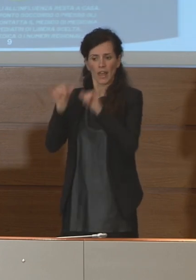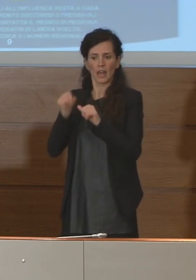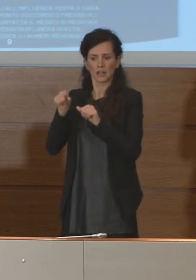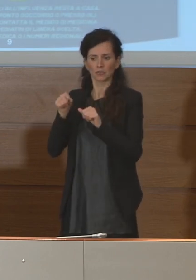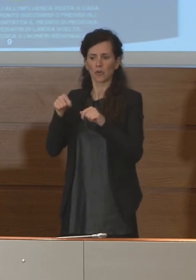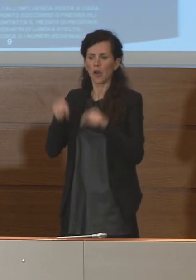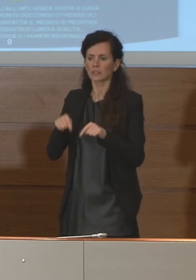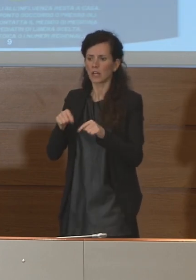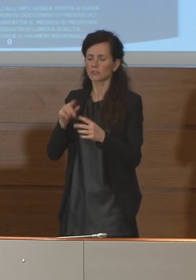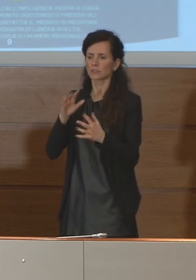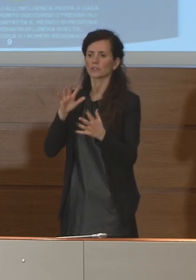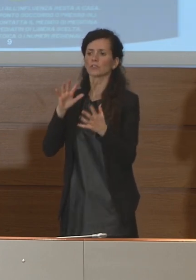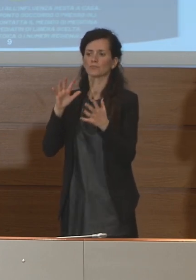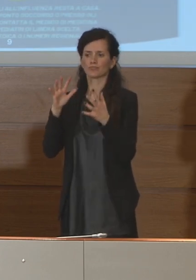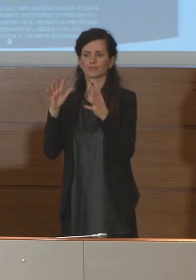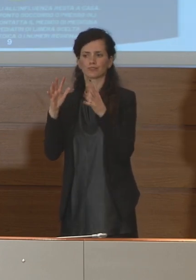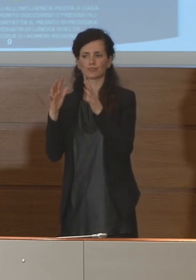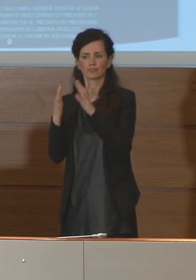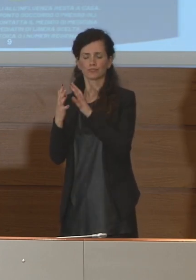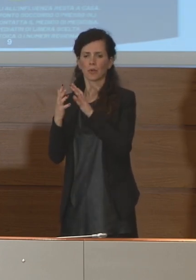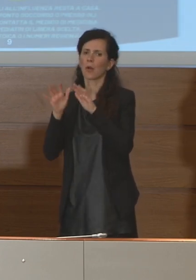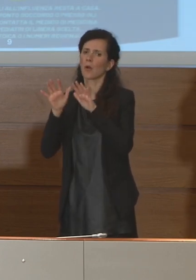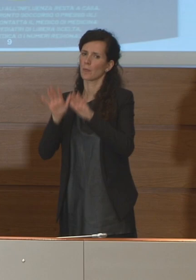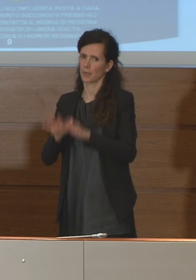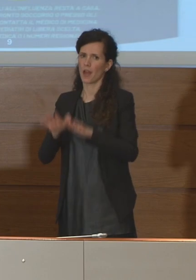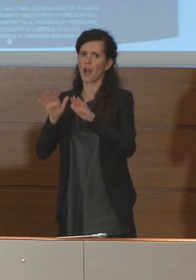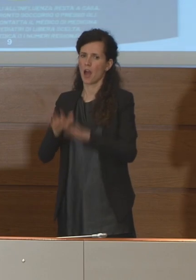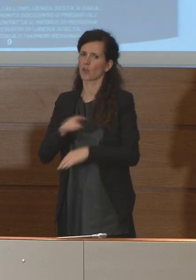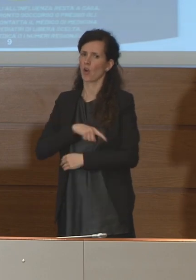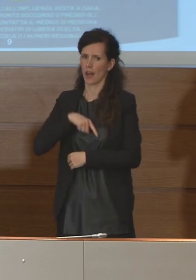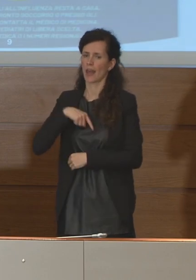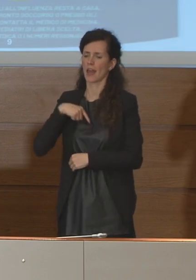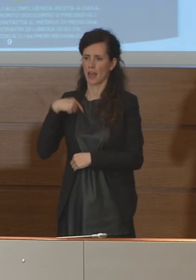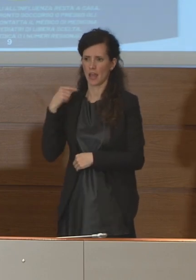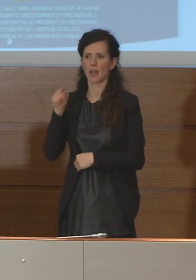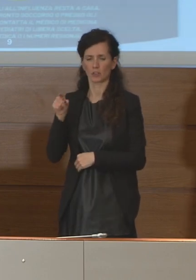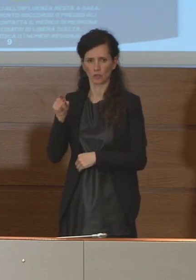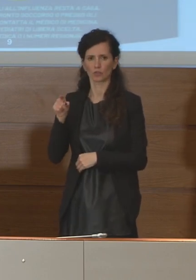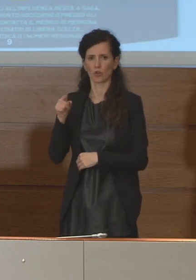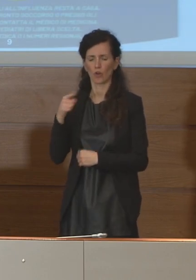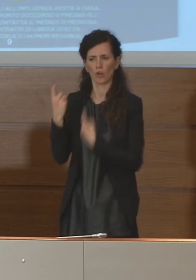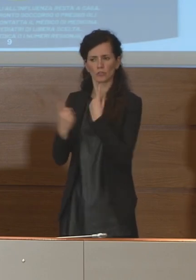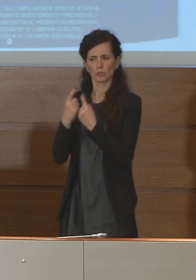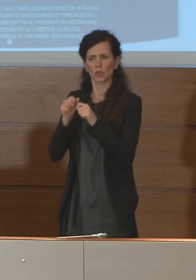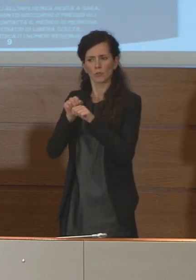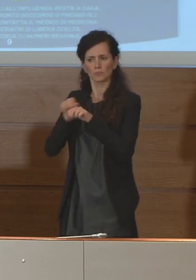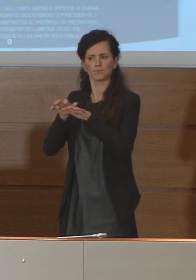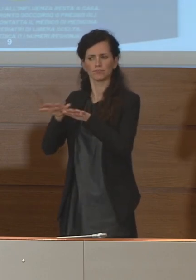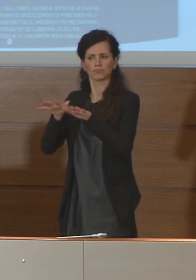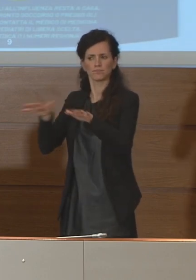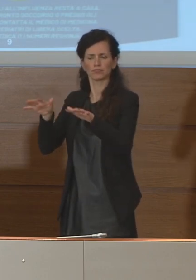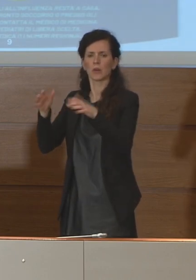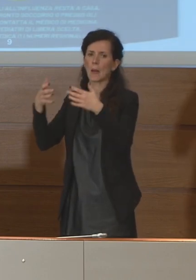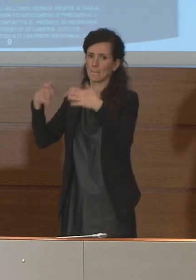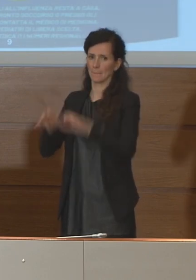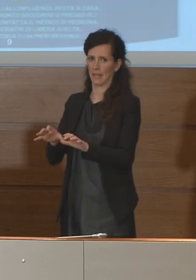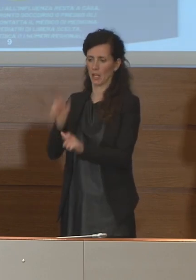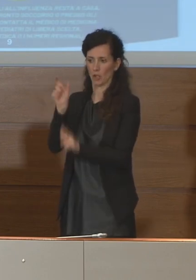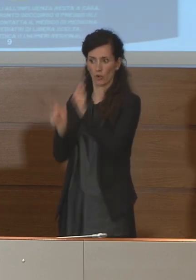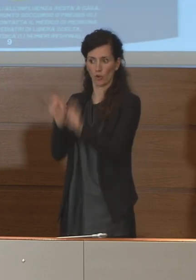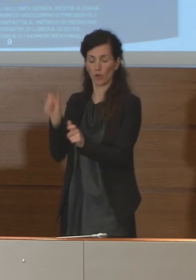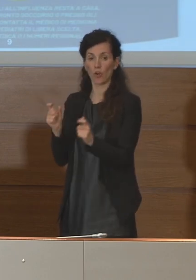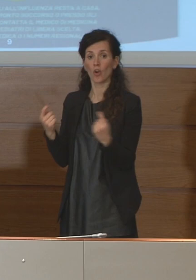una diffusione un po' più rallentata in realtà ha coinvolto numericamente un numero minore di casi. Quella